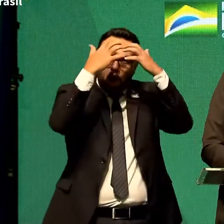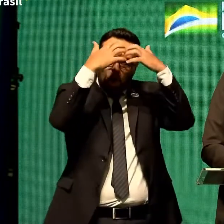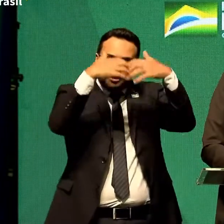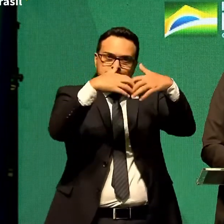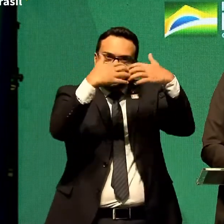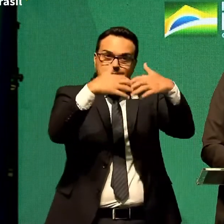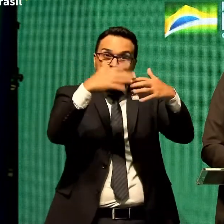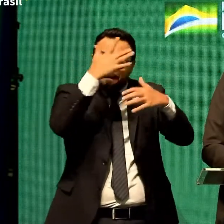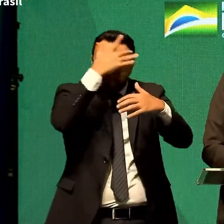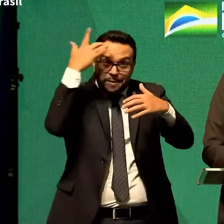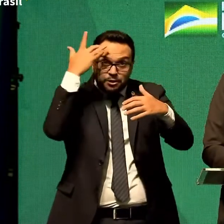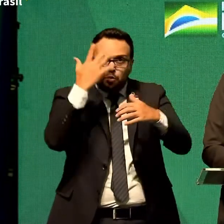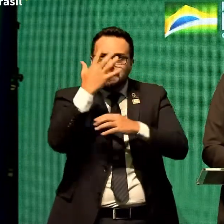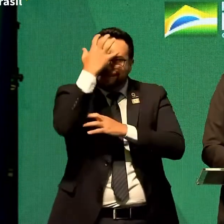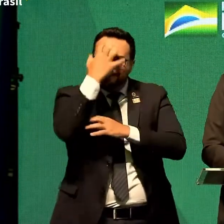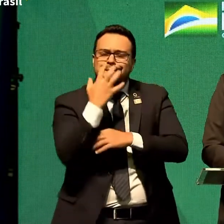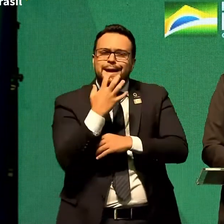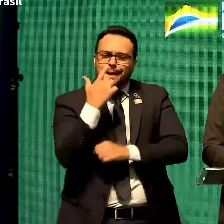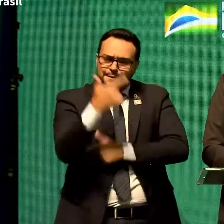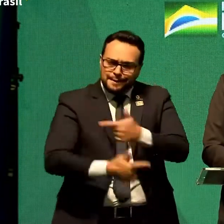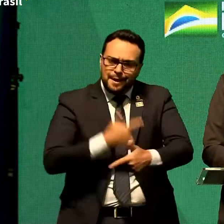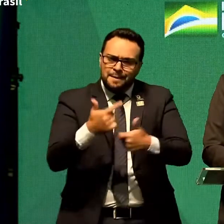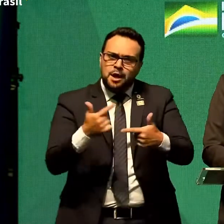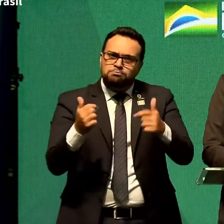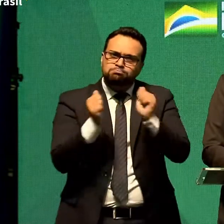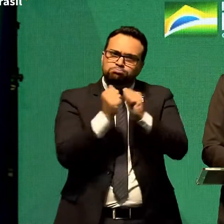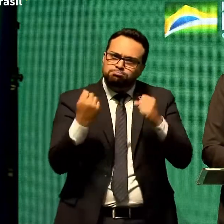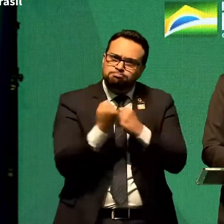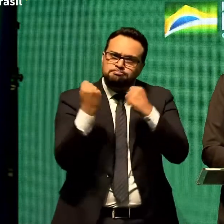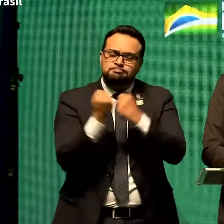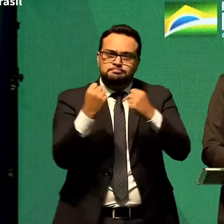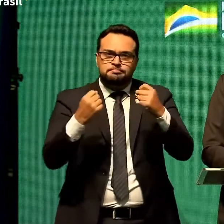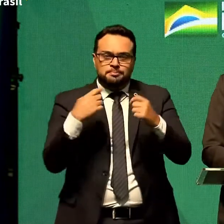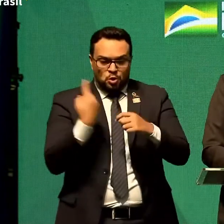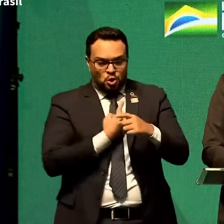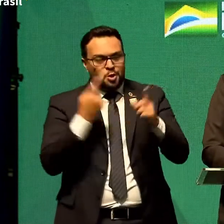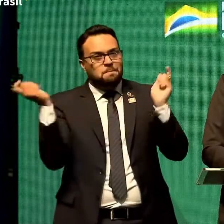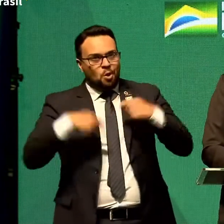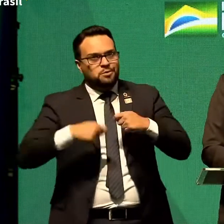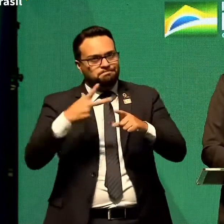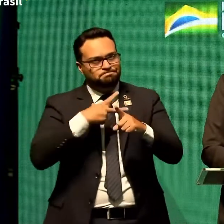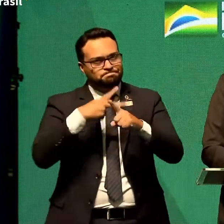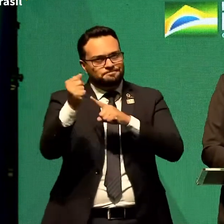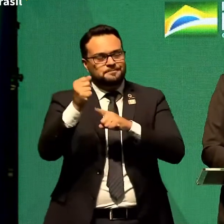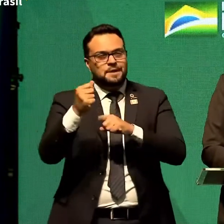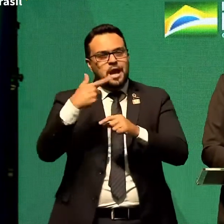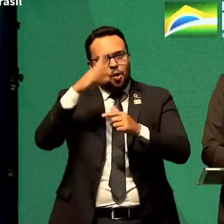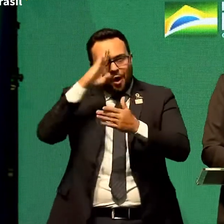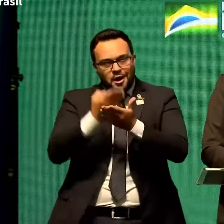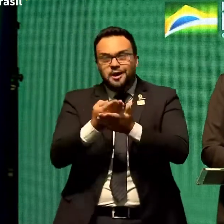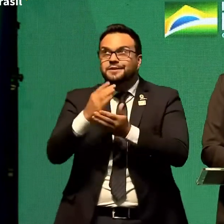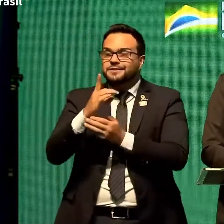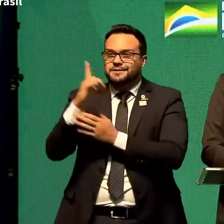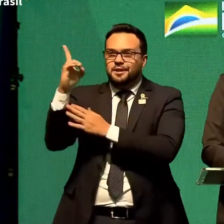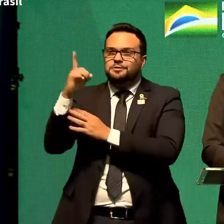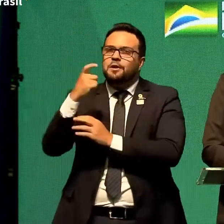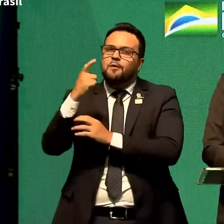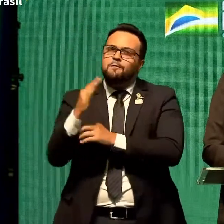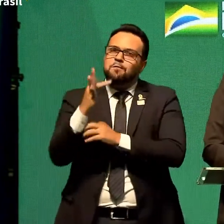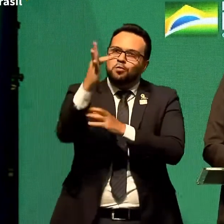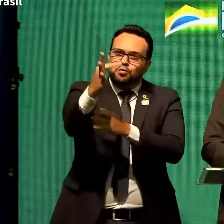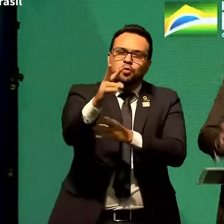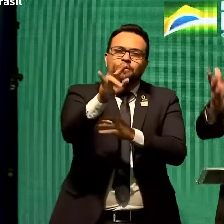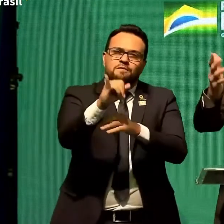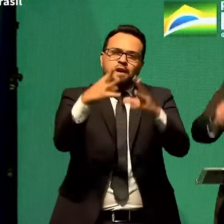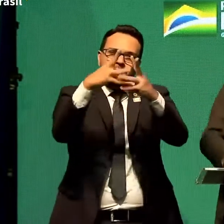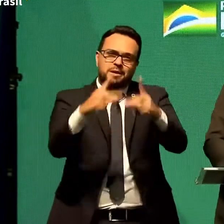sérias que estão do nosso lado porque assim nós podemos passar nessa onda creio em Deus que brevemente estaremos livres